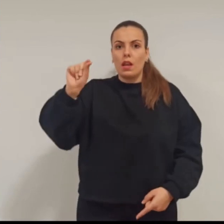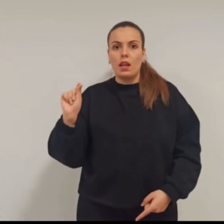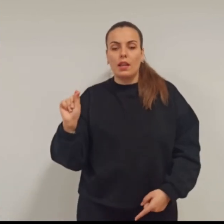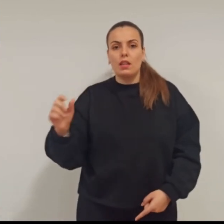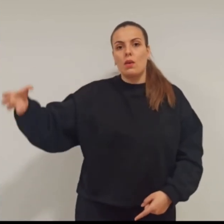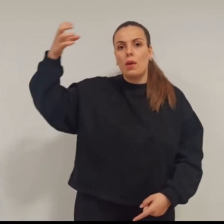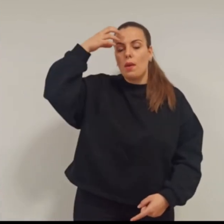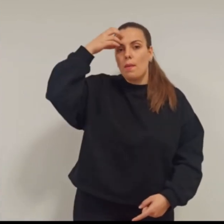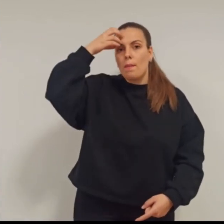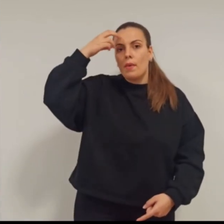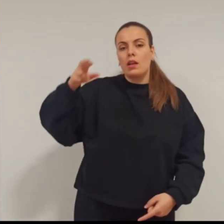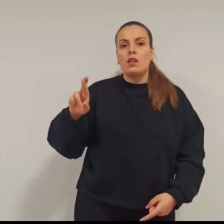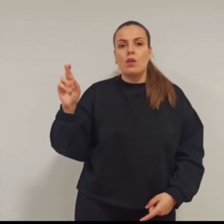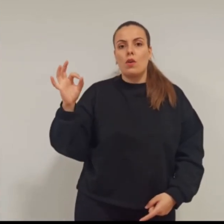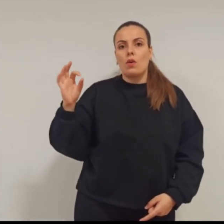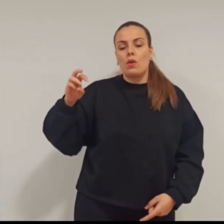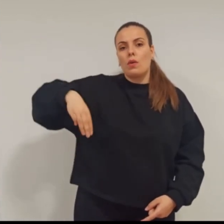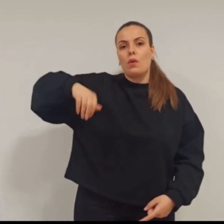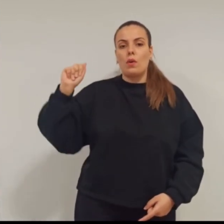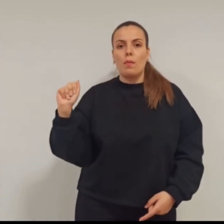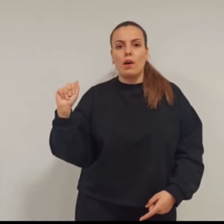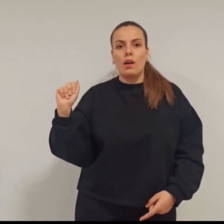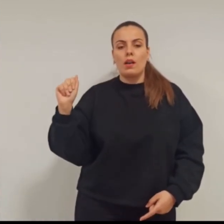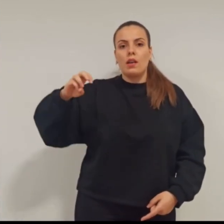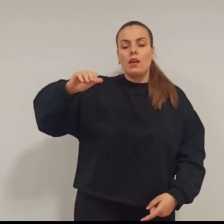Imperio, Roma, Alemania, Conseguir.